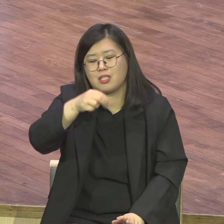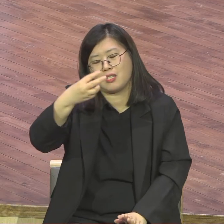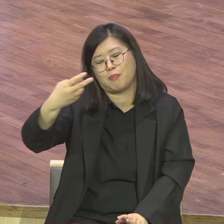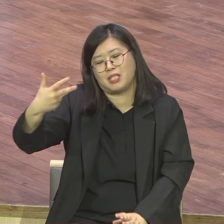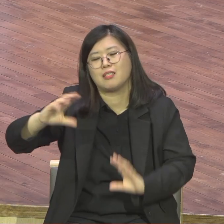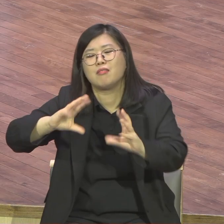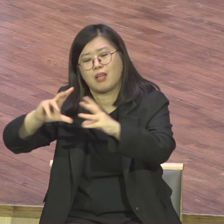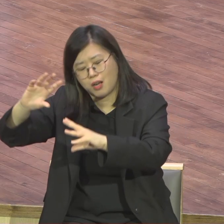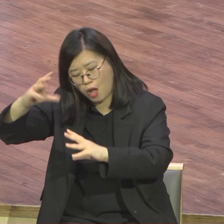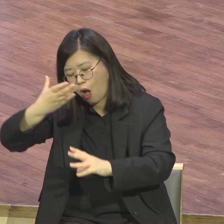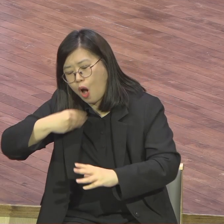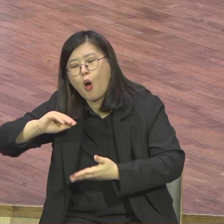있어요